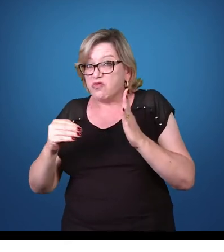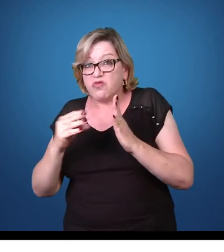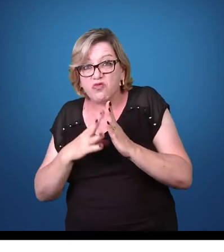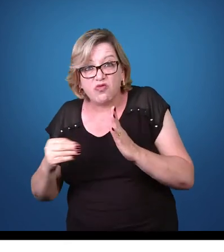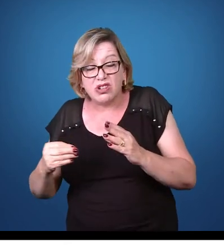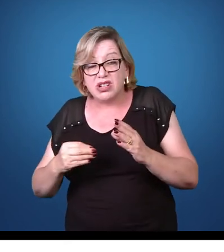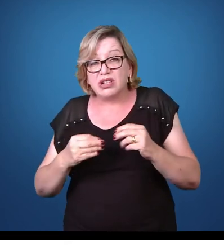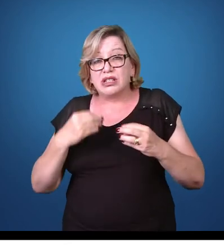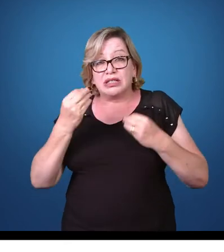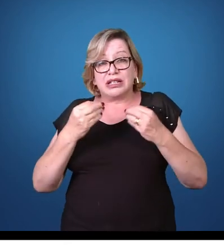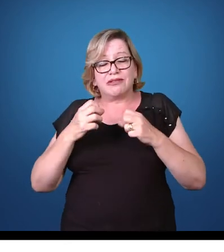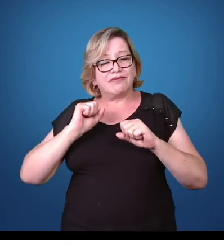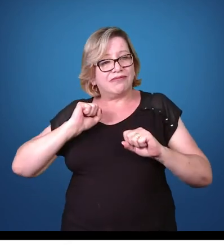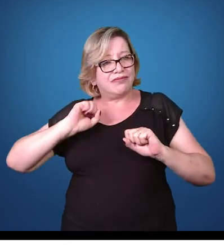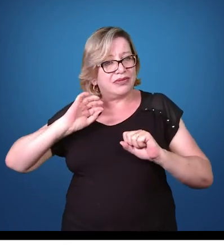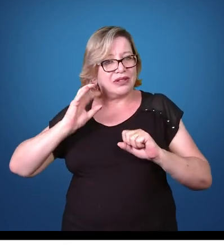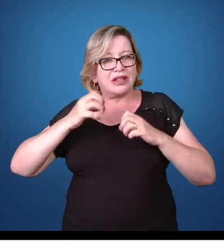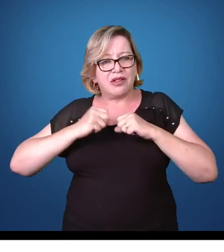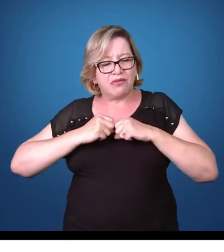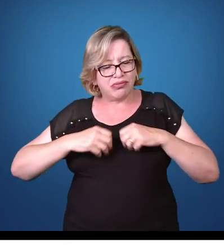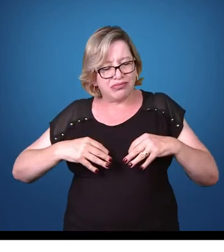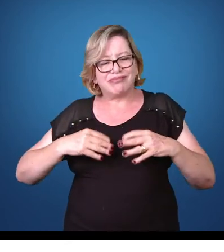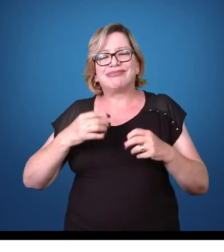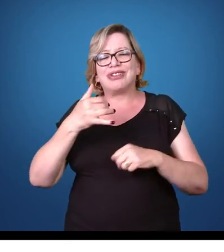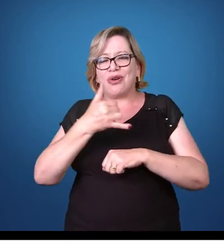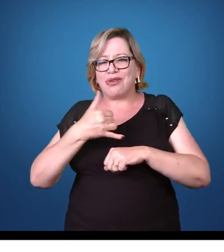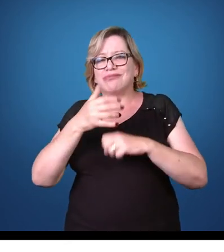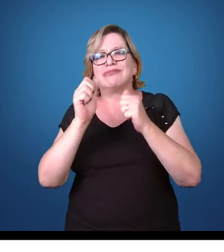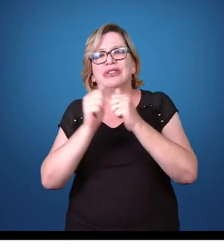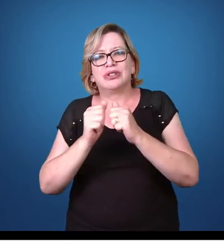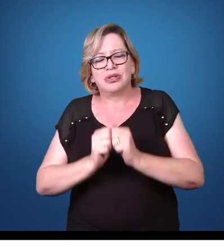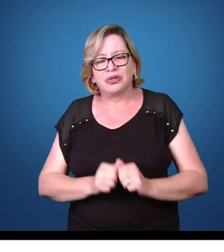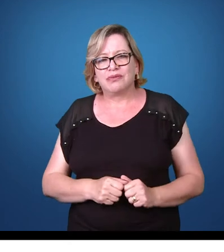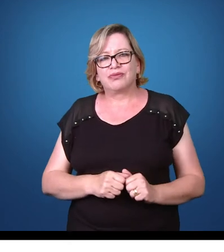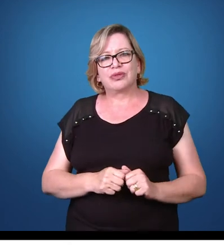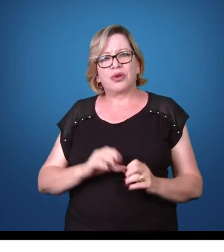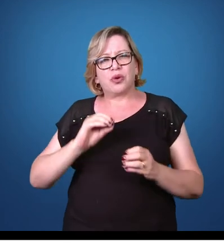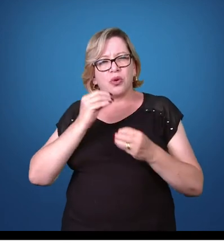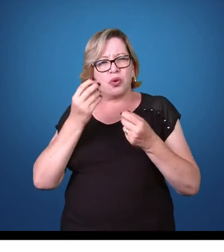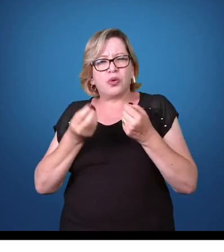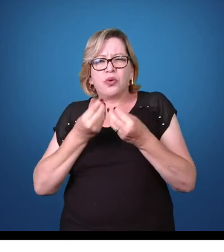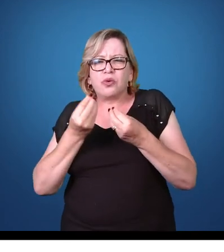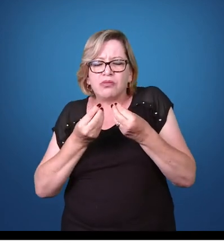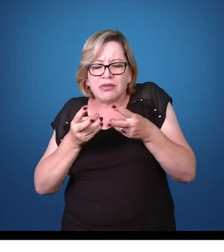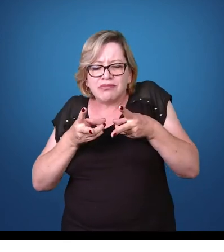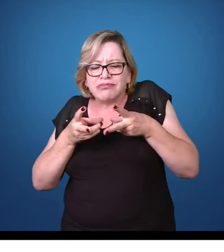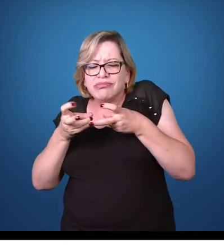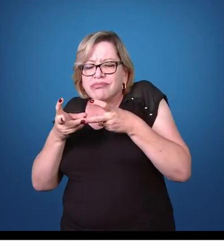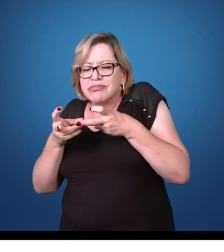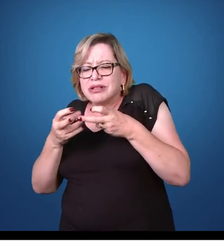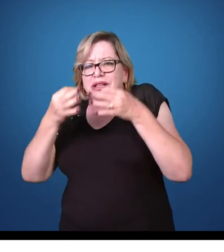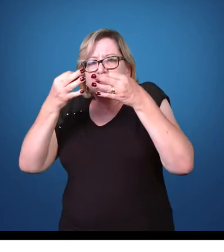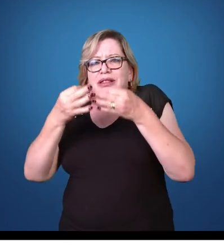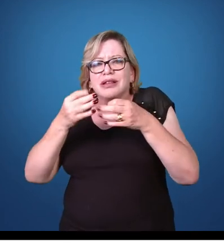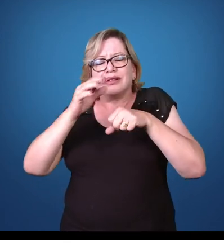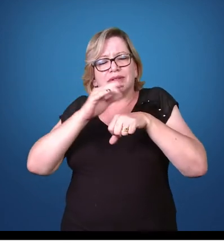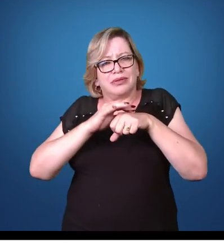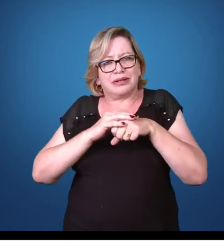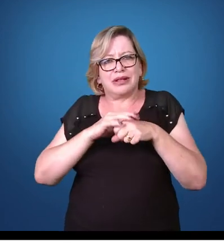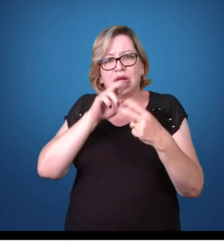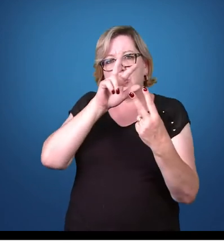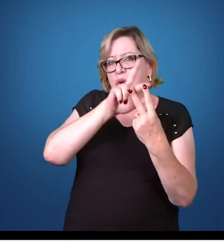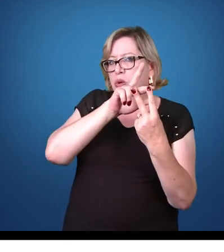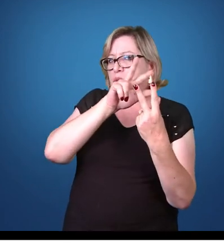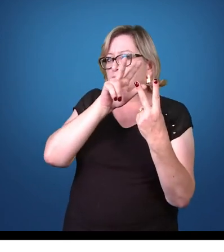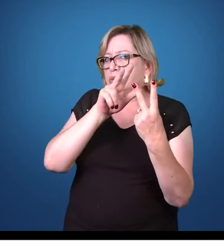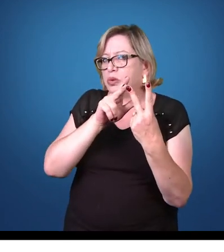as fezes ficam gordurosas. Como diagnosticar a Giardia? Tem duas maneiras. Tem Pela